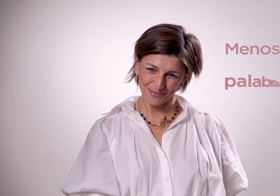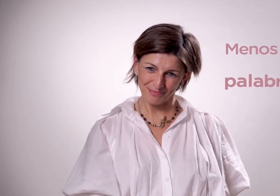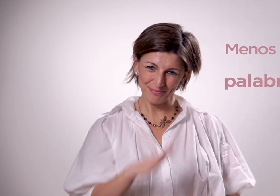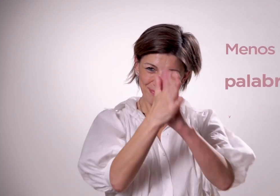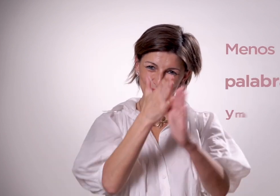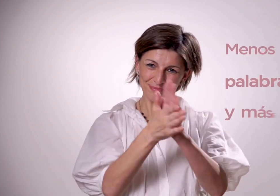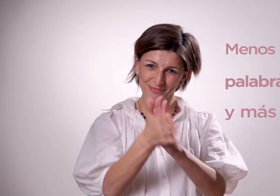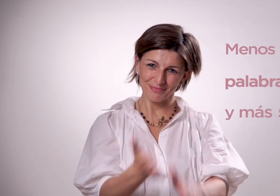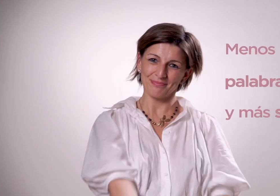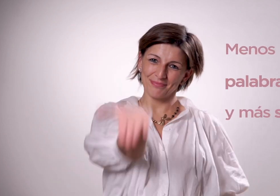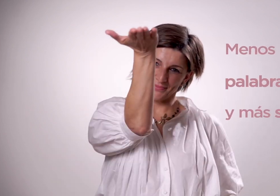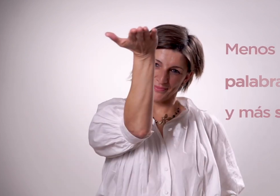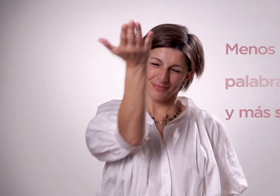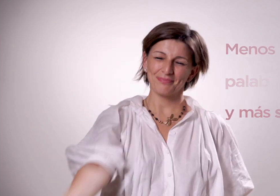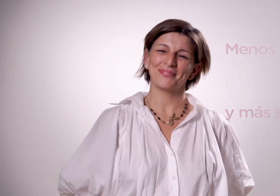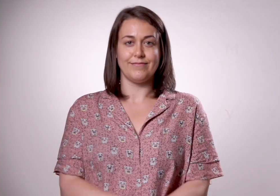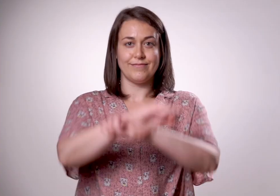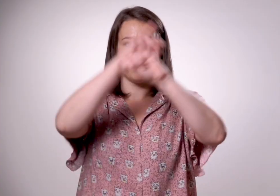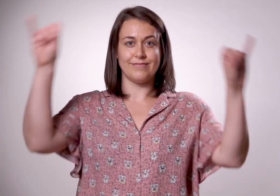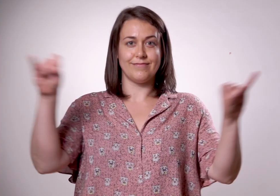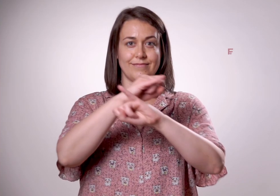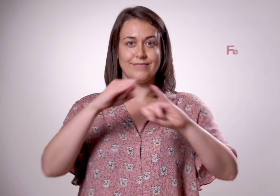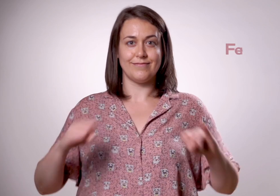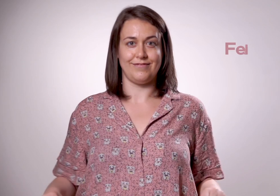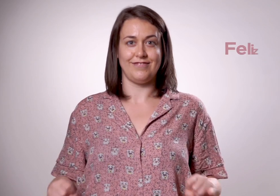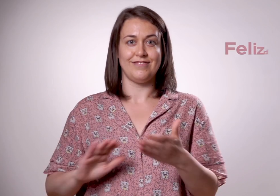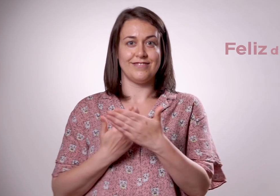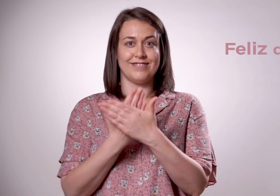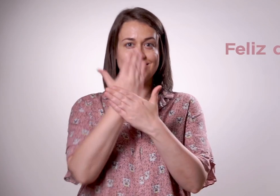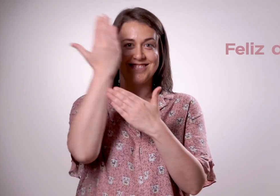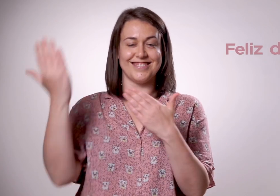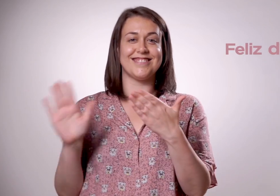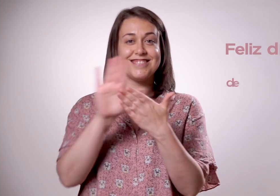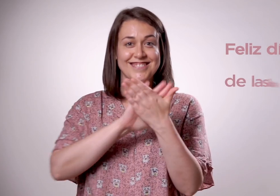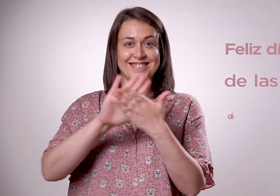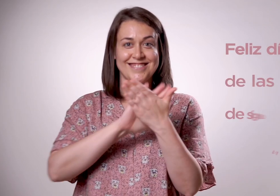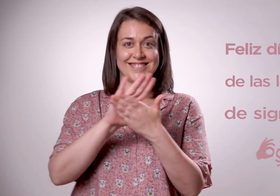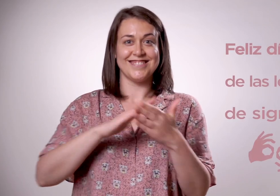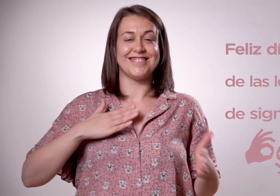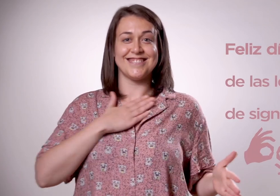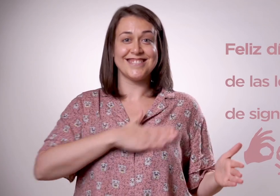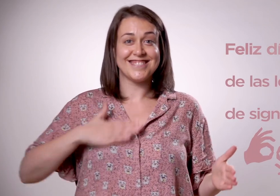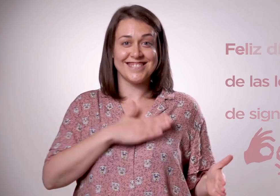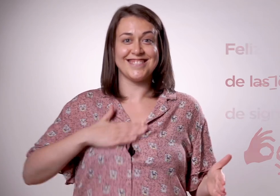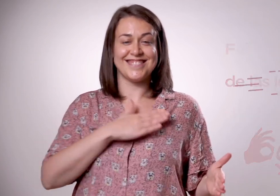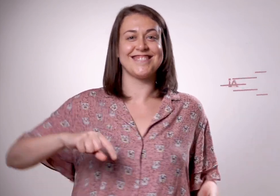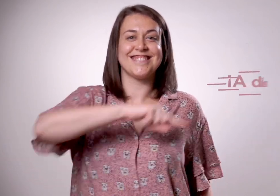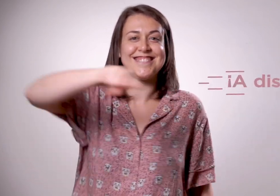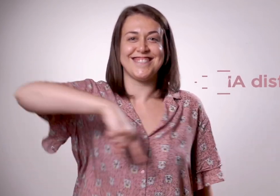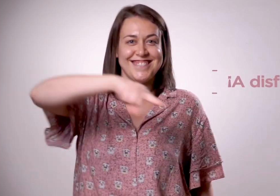y más signos. ¡Feliz Día de las Lenguas de Signos! ¡A disfrutarlo!